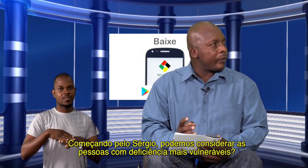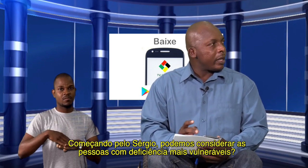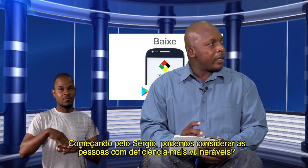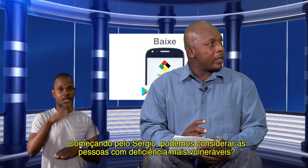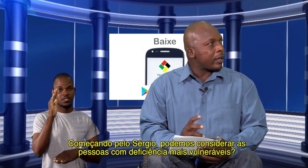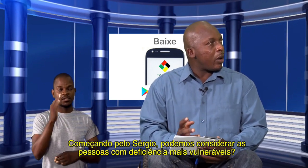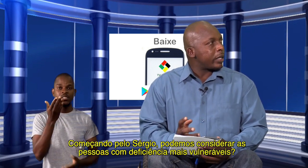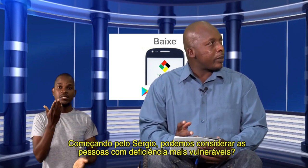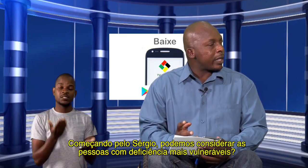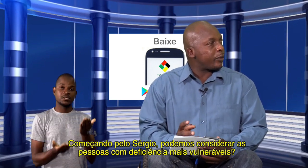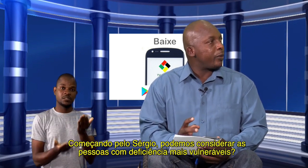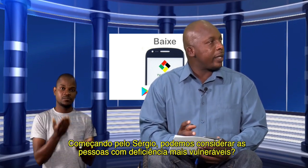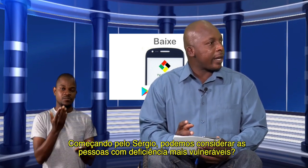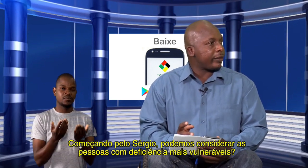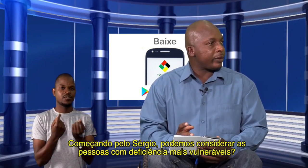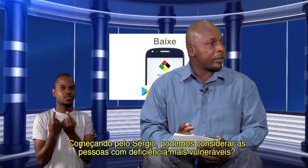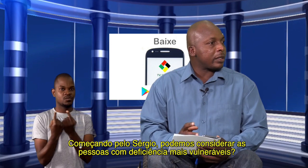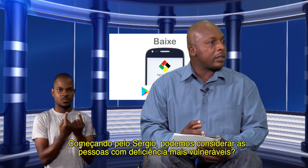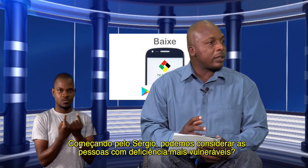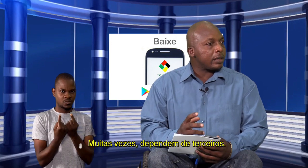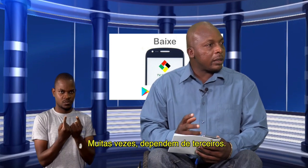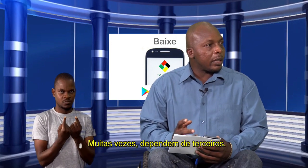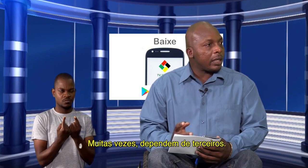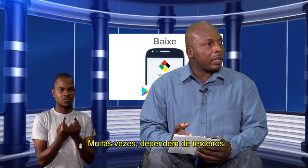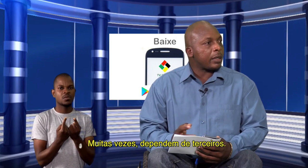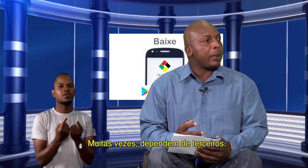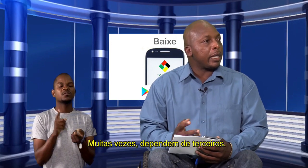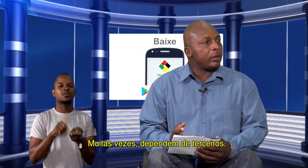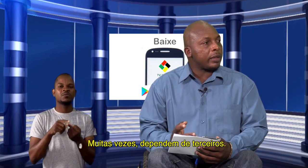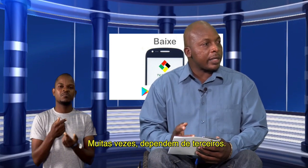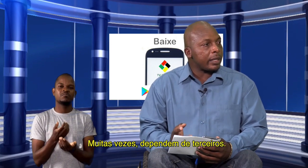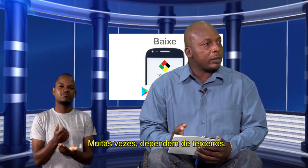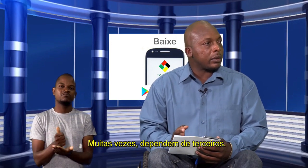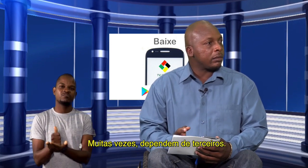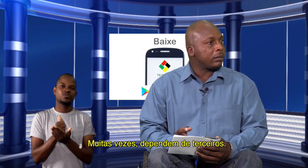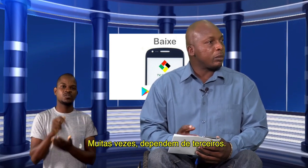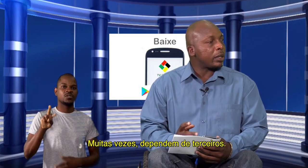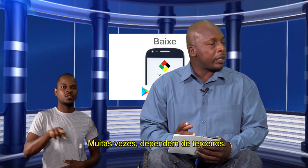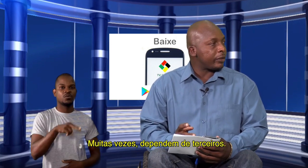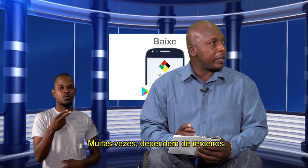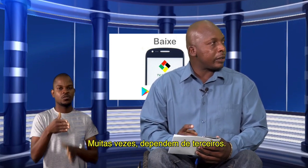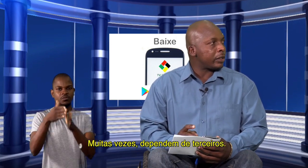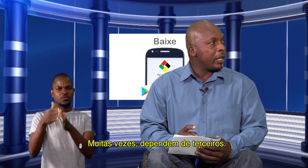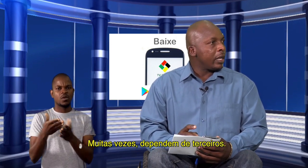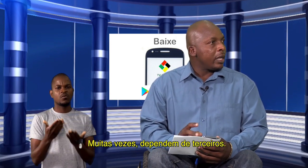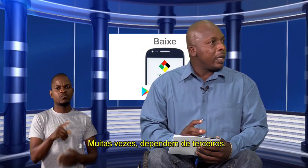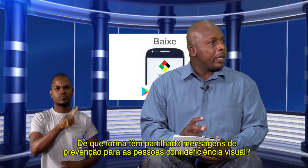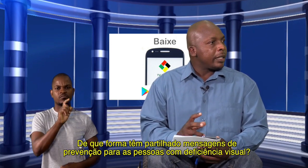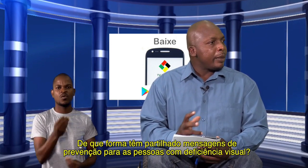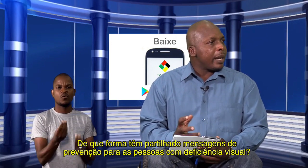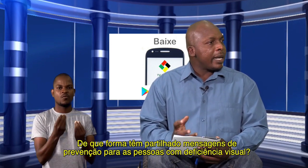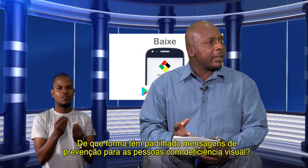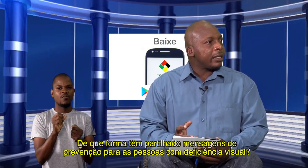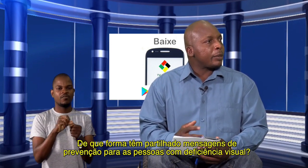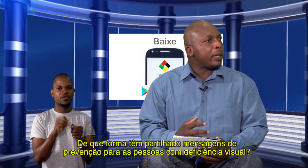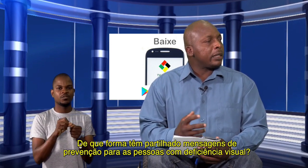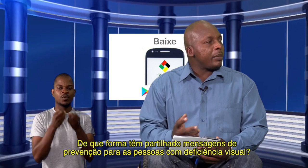são as mais vulneráveis, dependendo de ser muitas das vezes, de que maneira tem expandido a